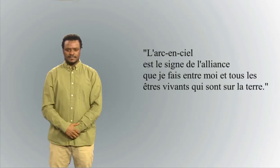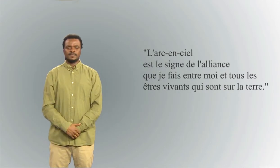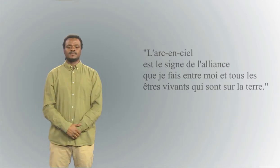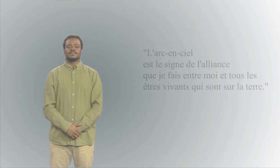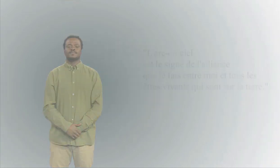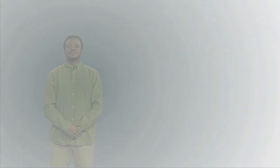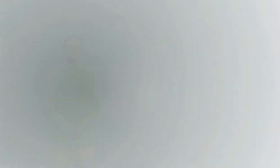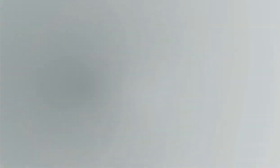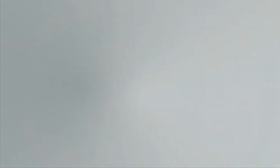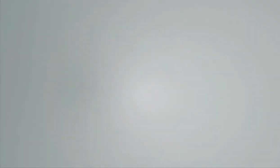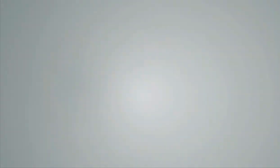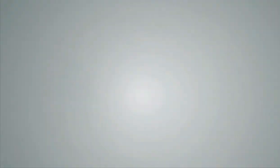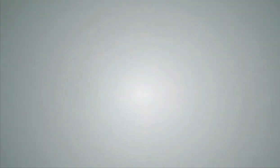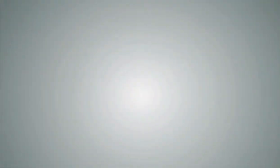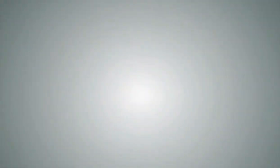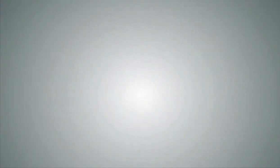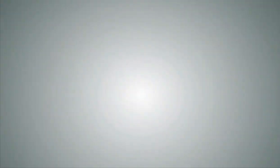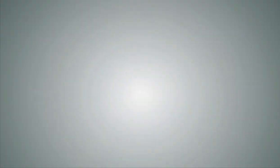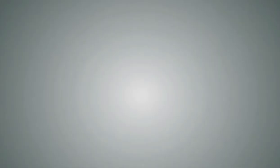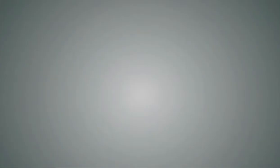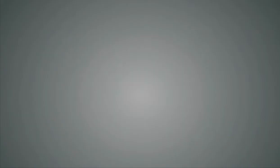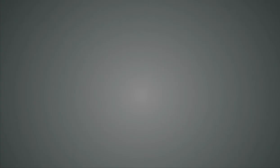L'arc-en-ciel est le signe de l'arc-en-ciel est le signe-ciel.